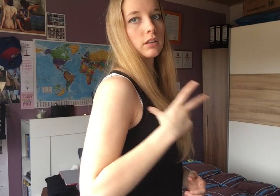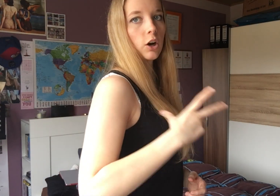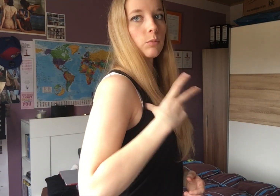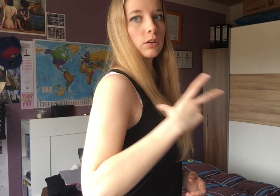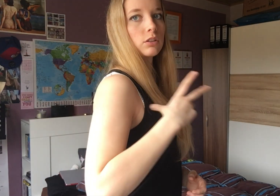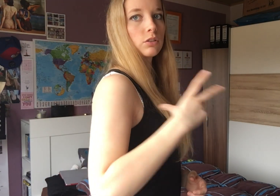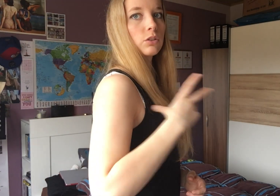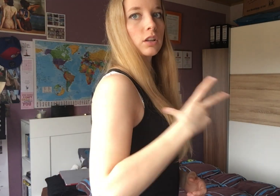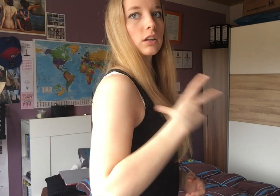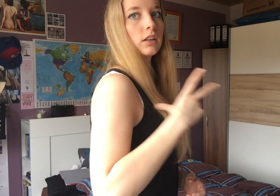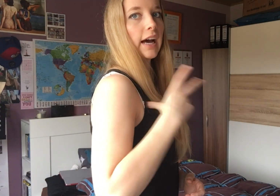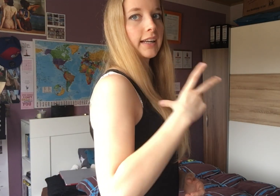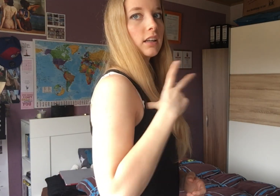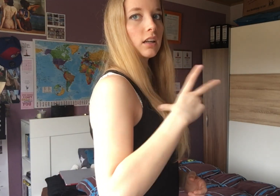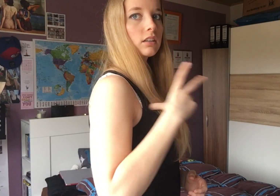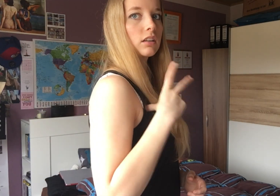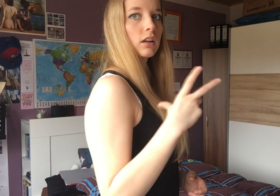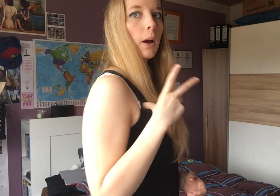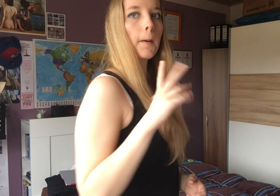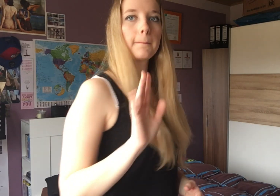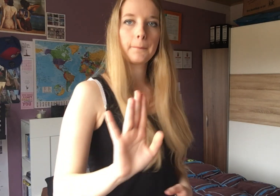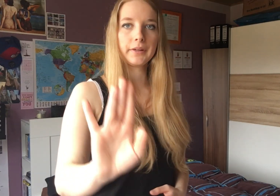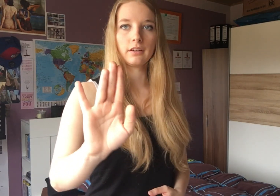Daumen und stimmts eigentlich bin.